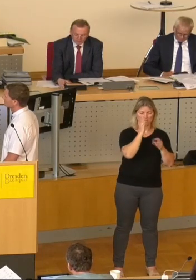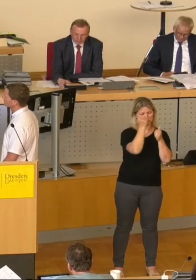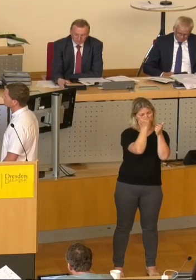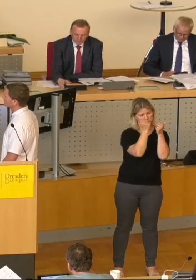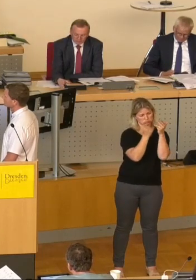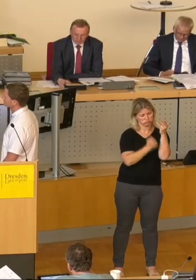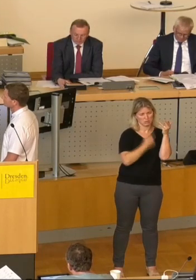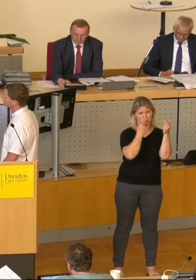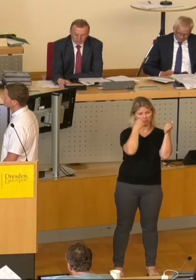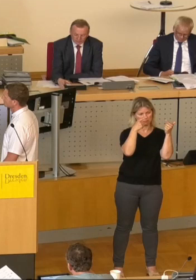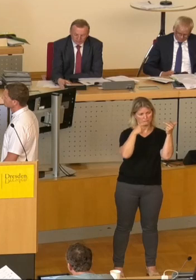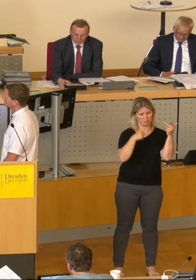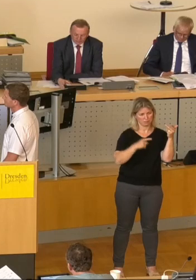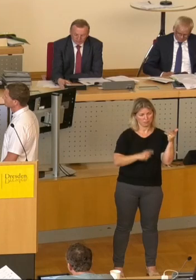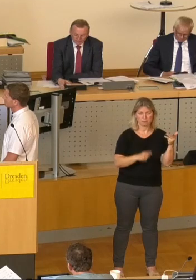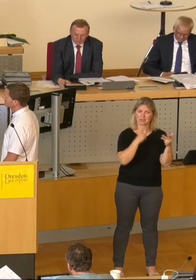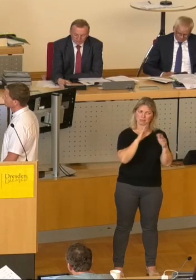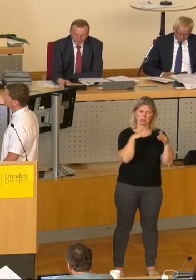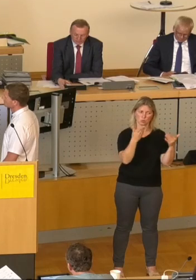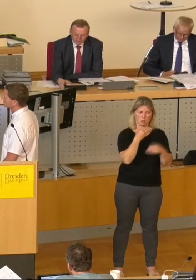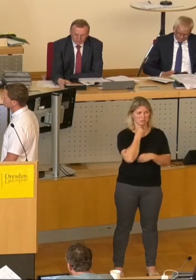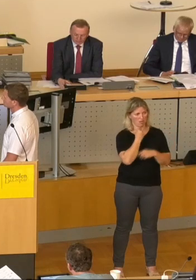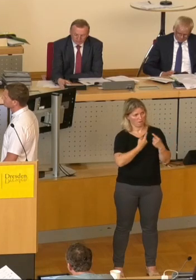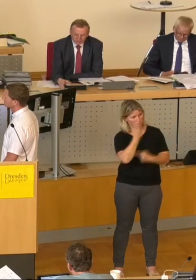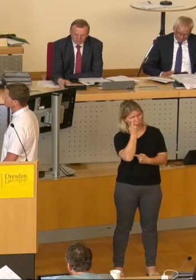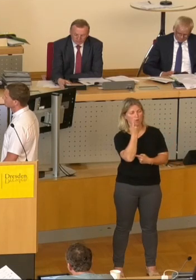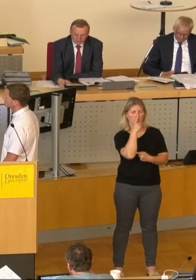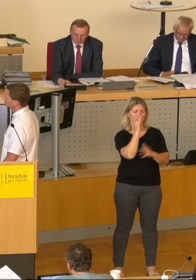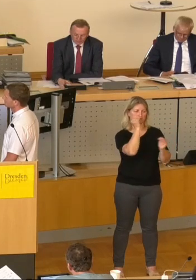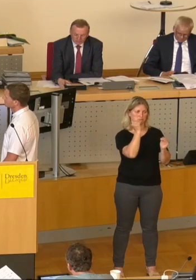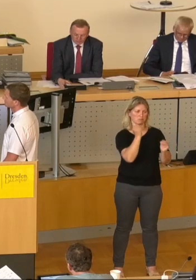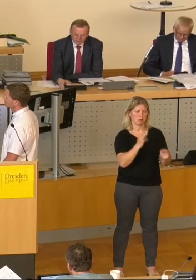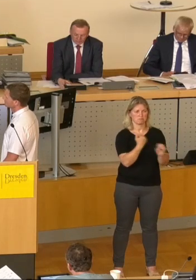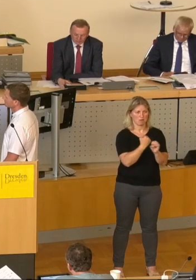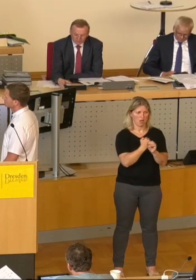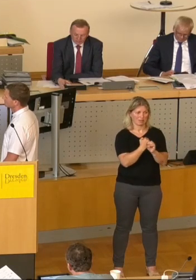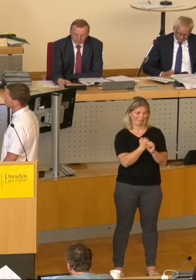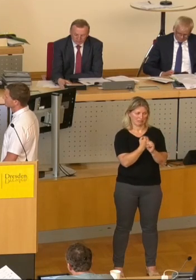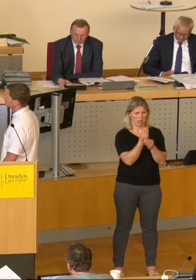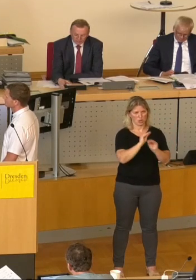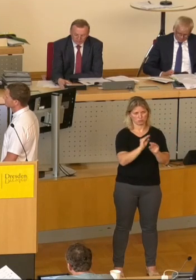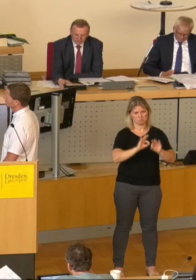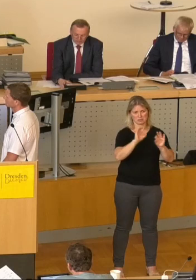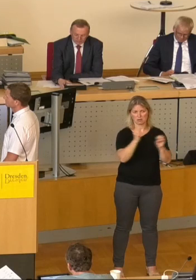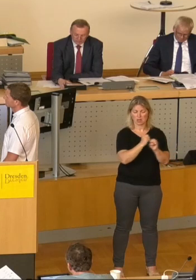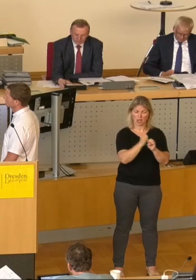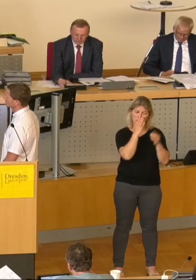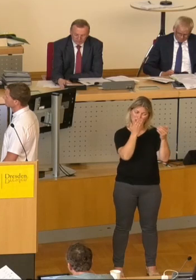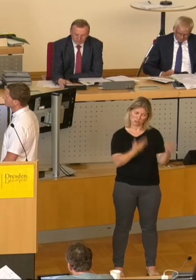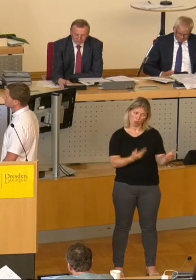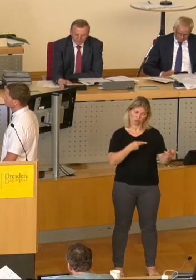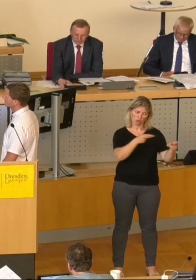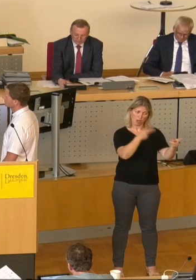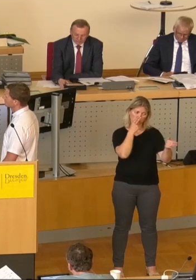sind immer noch dringlichere davor, sodass ich Ihnen da jetzt keine bessere Auskunft geben kann. Aber wie gesagt, wir beobachten den Zustand der Straße